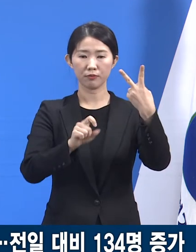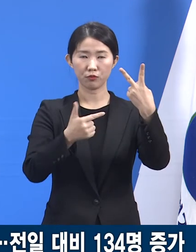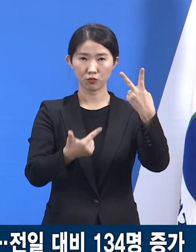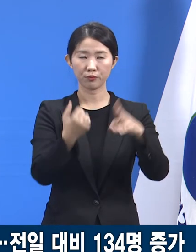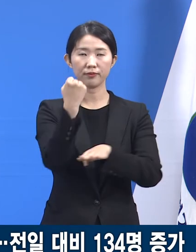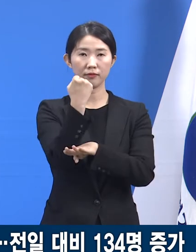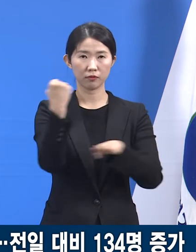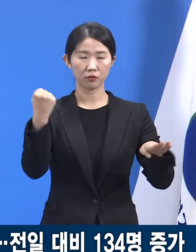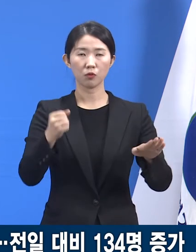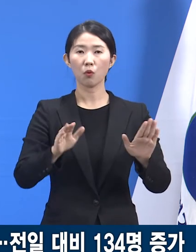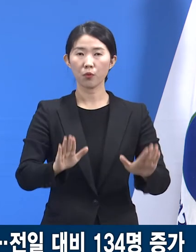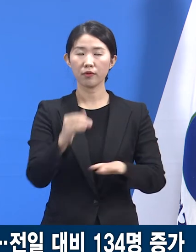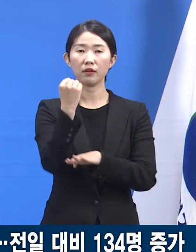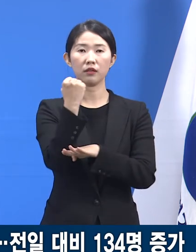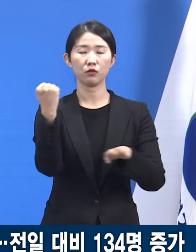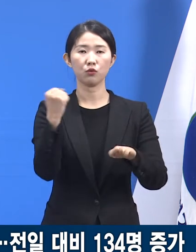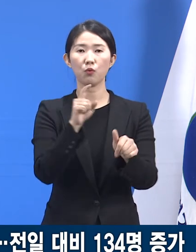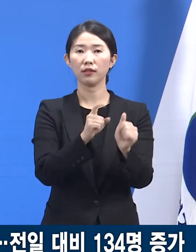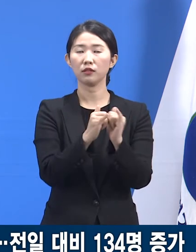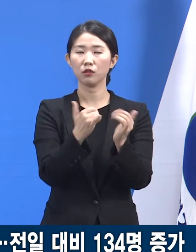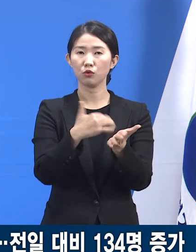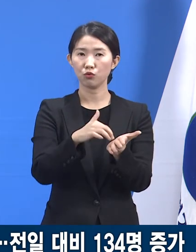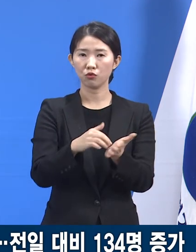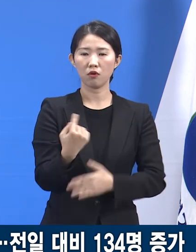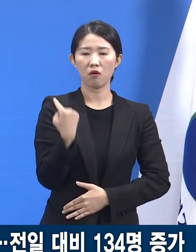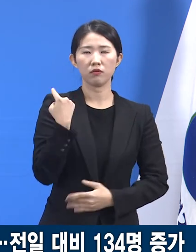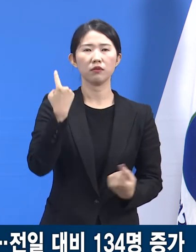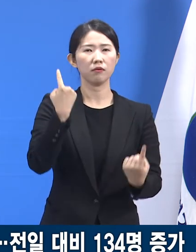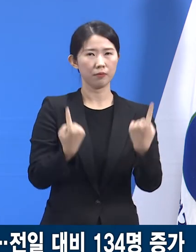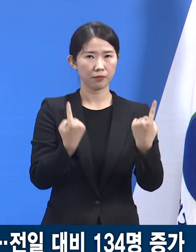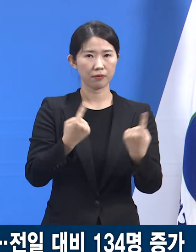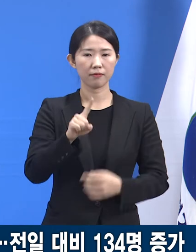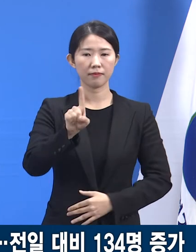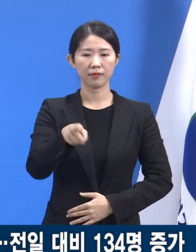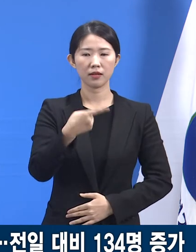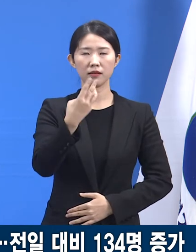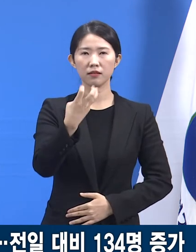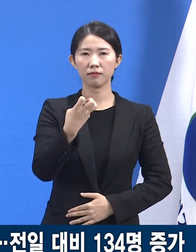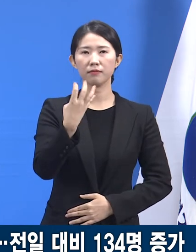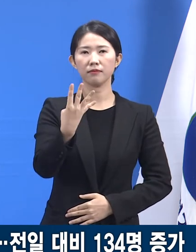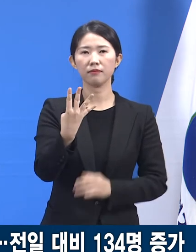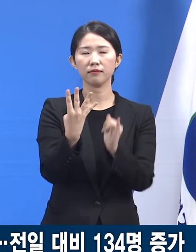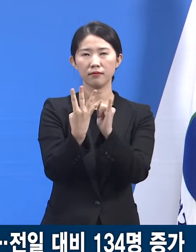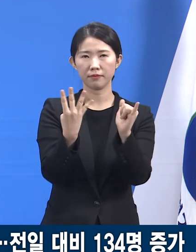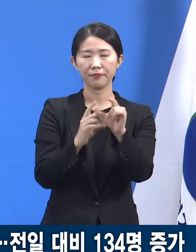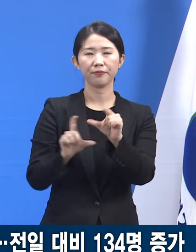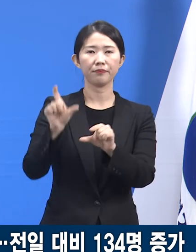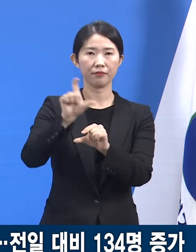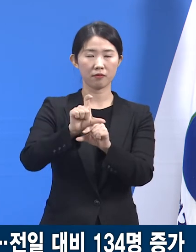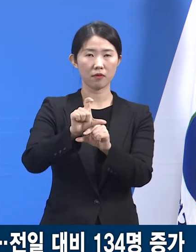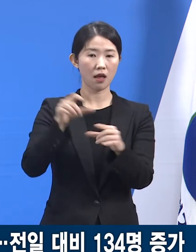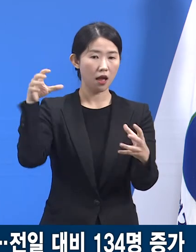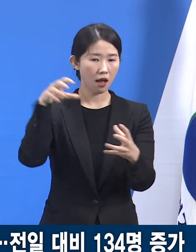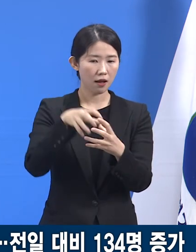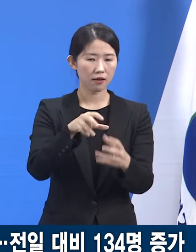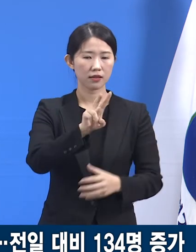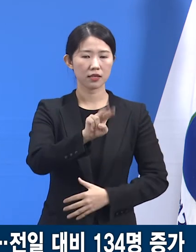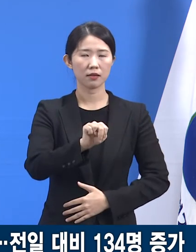경기도의 확진자 수는 전일 오전 0시 대비 134명이 증가한 총 21